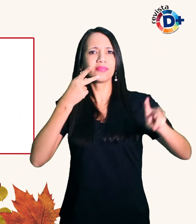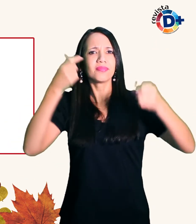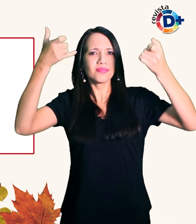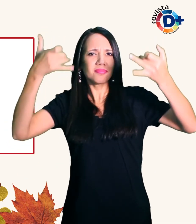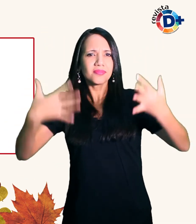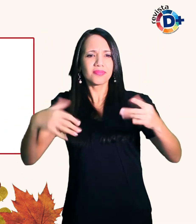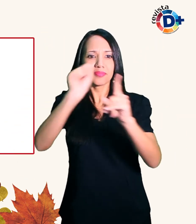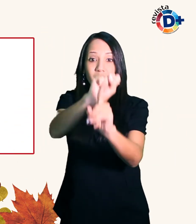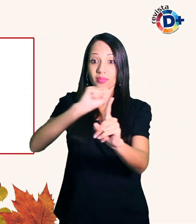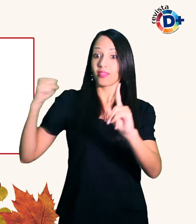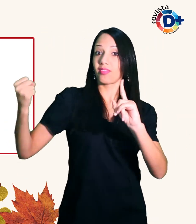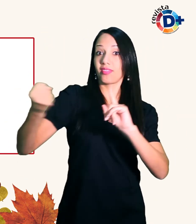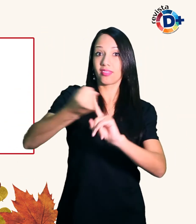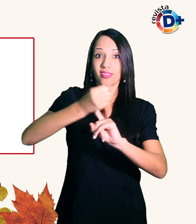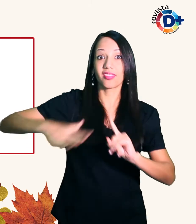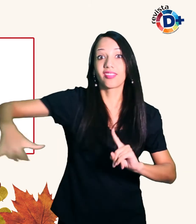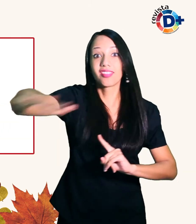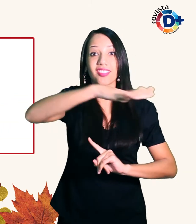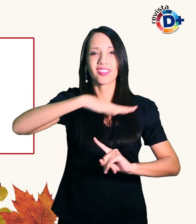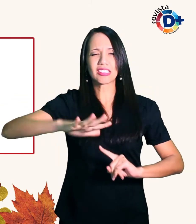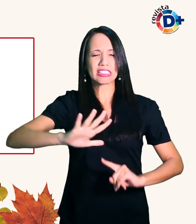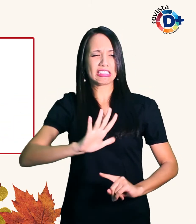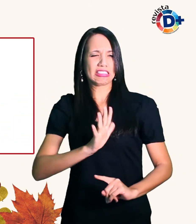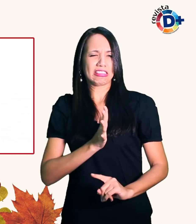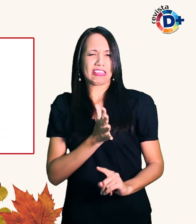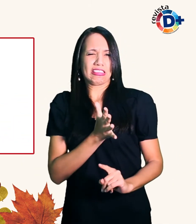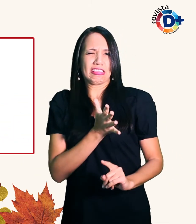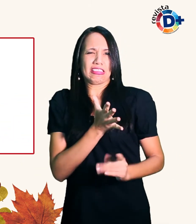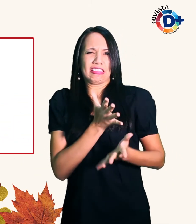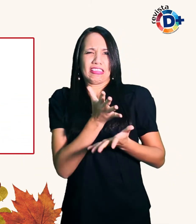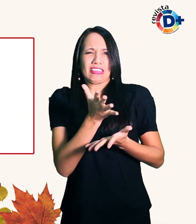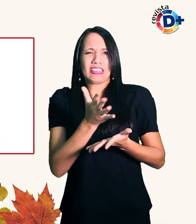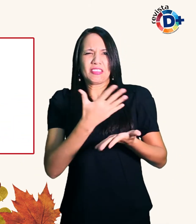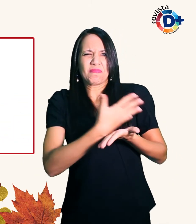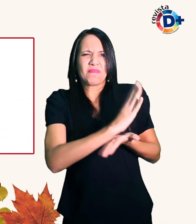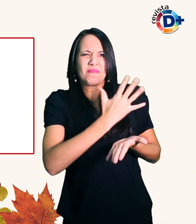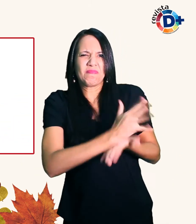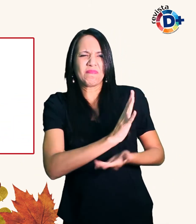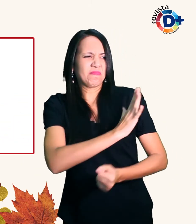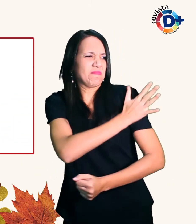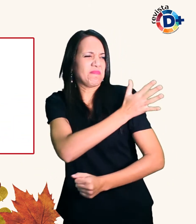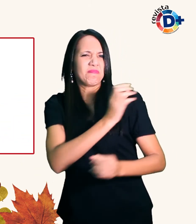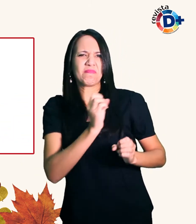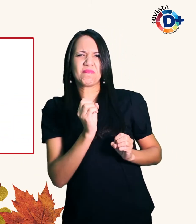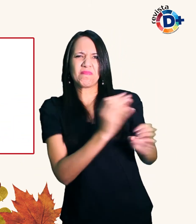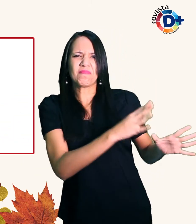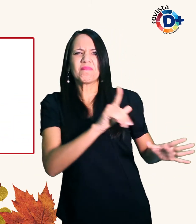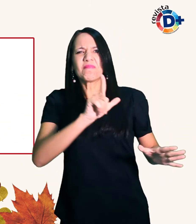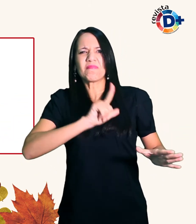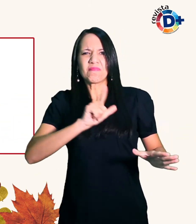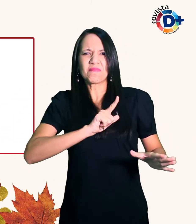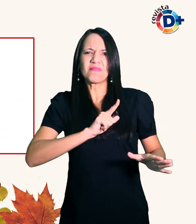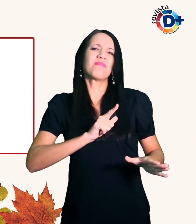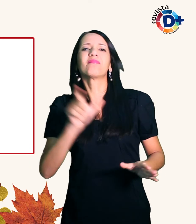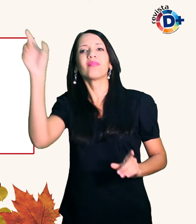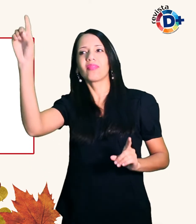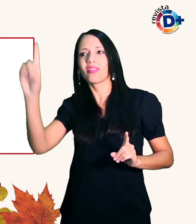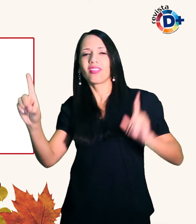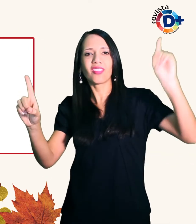repleta de preconceitos que insistem em ignorar o elementar a relação de amor portanto